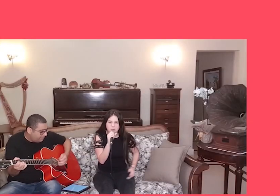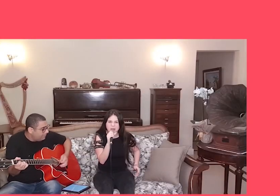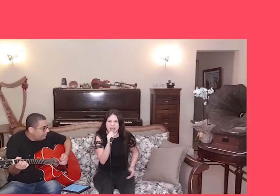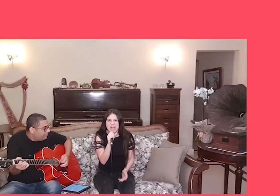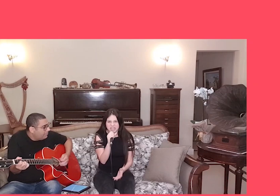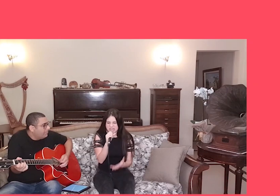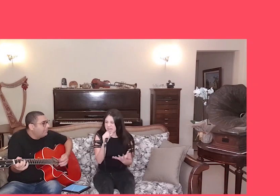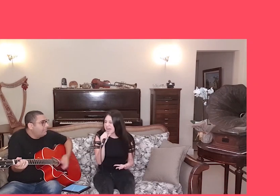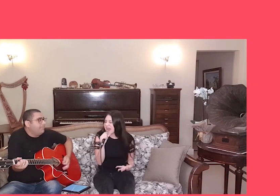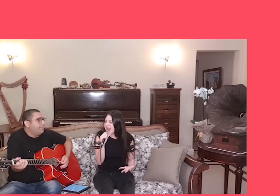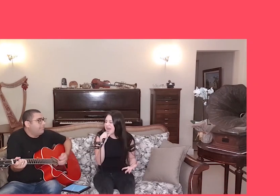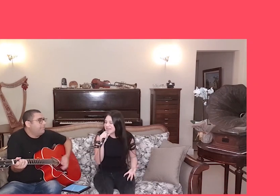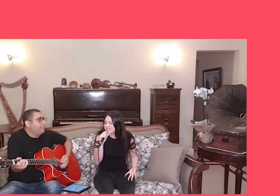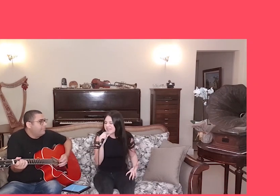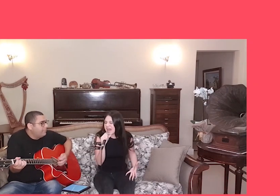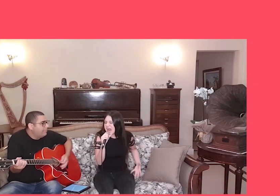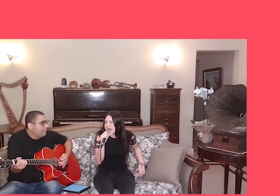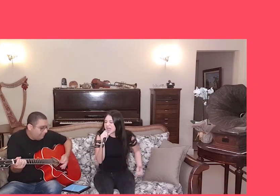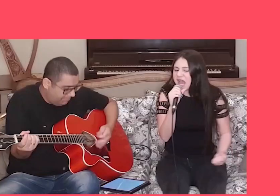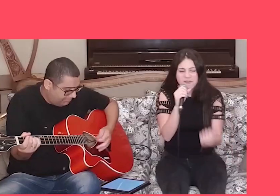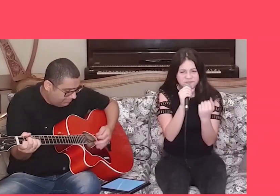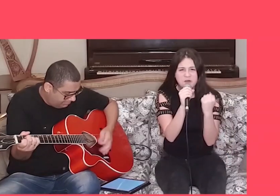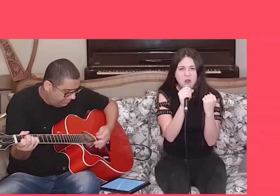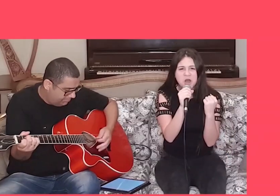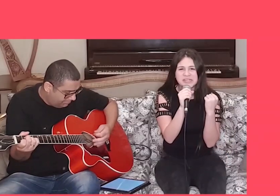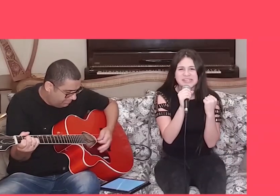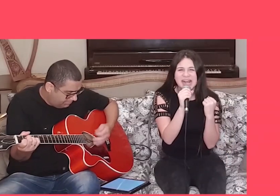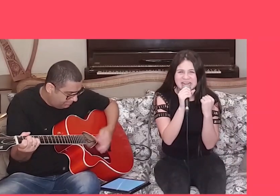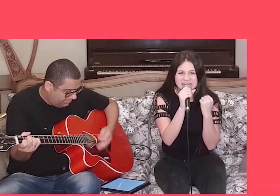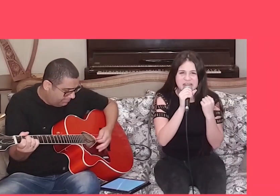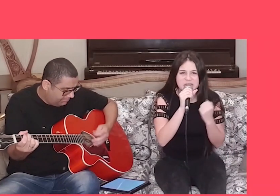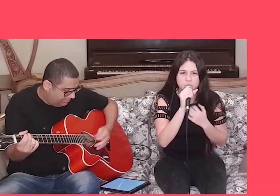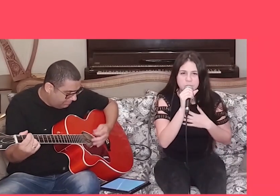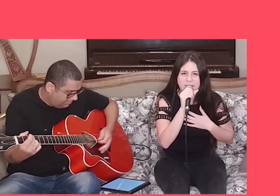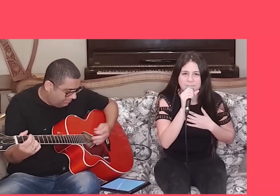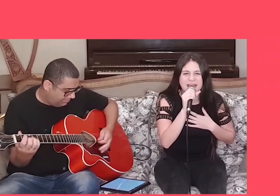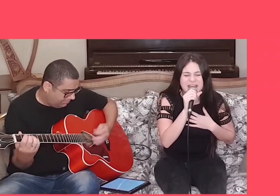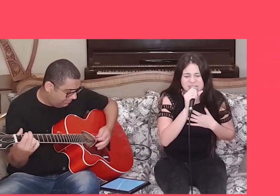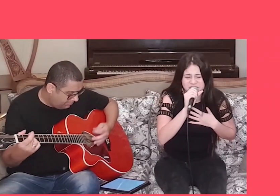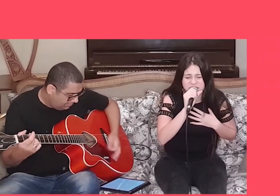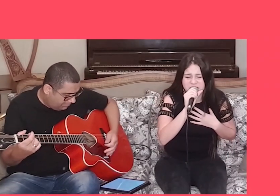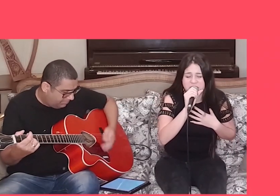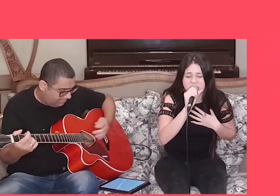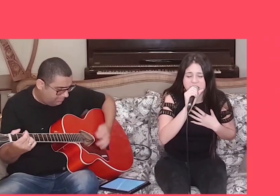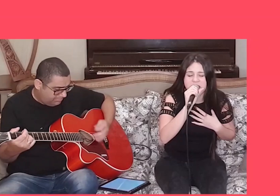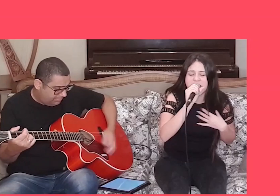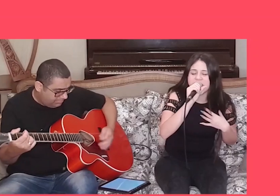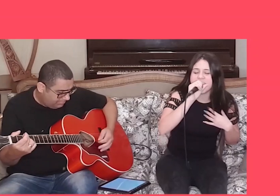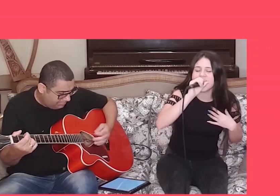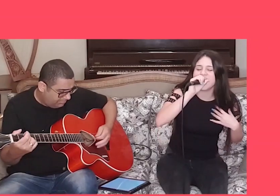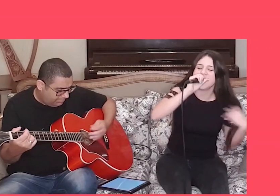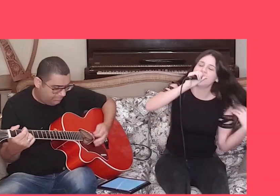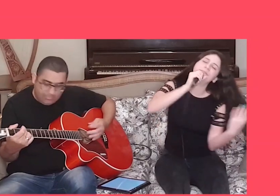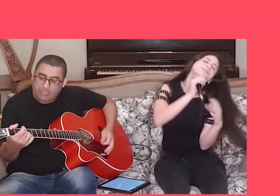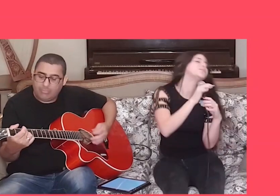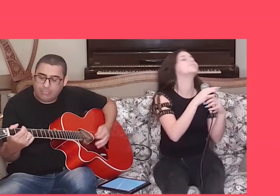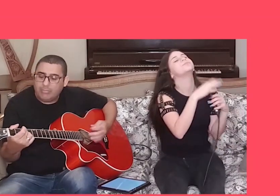pessoa Que realizar a força que tem numa paixão